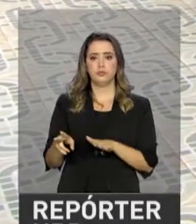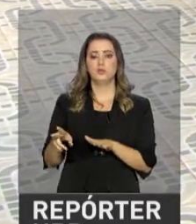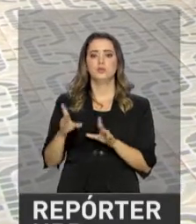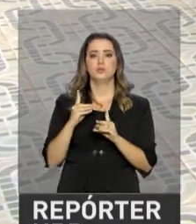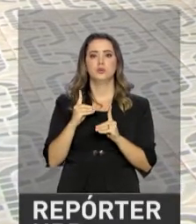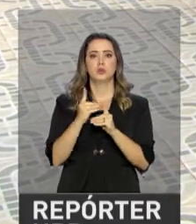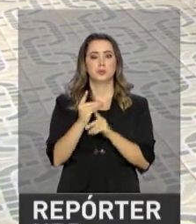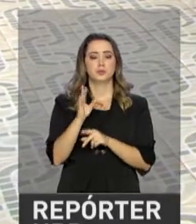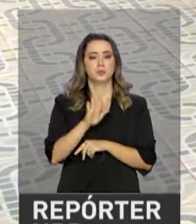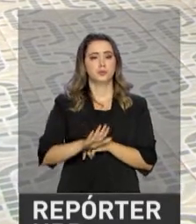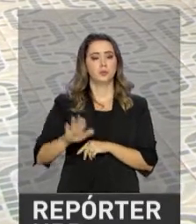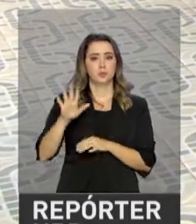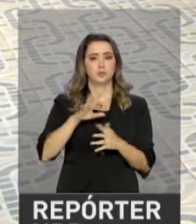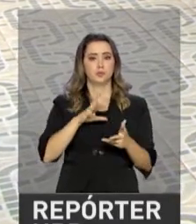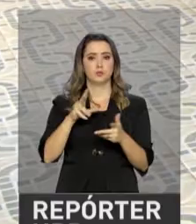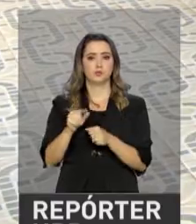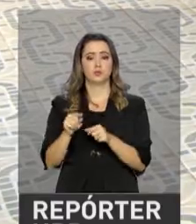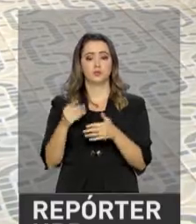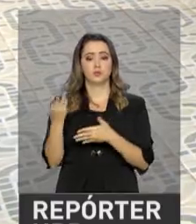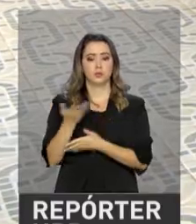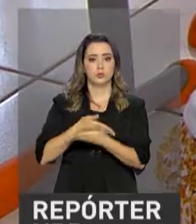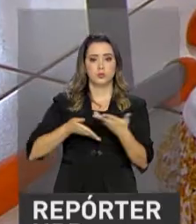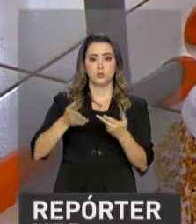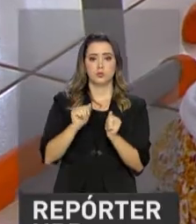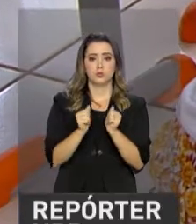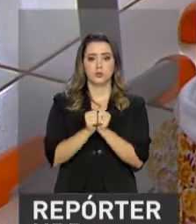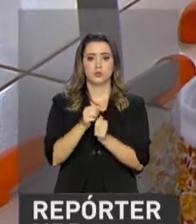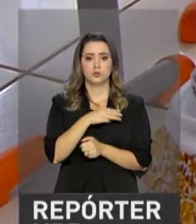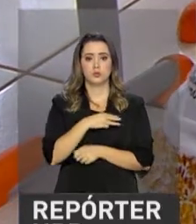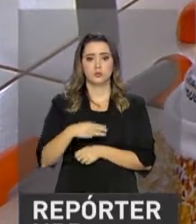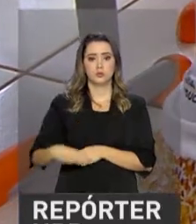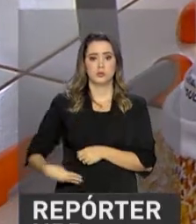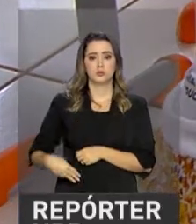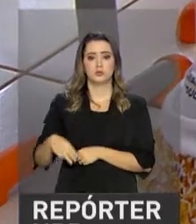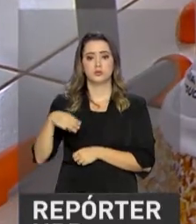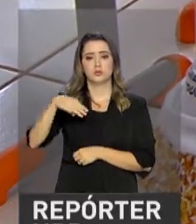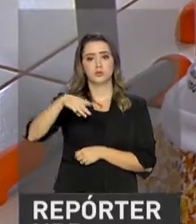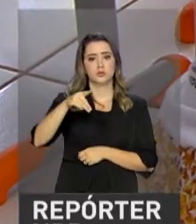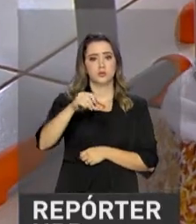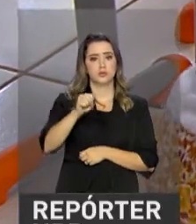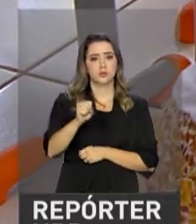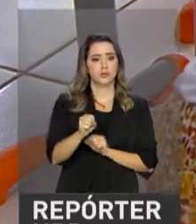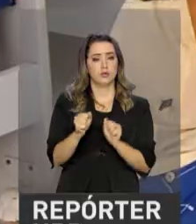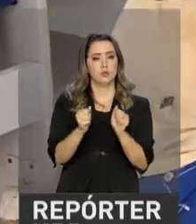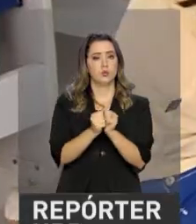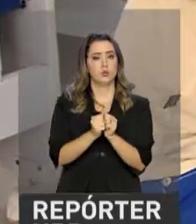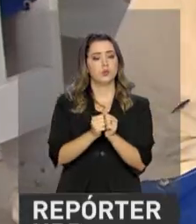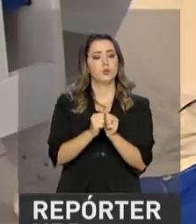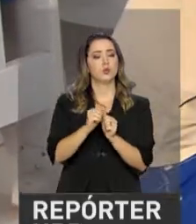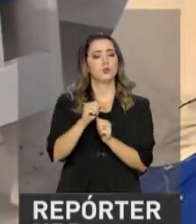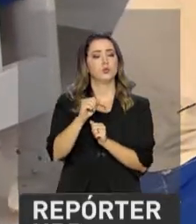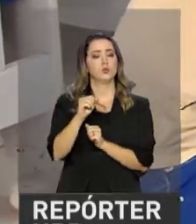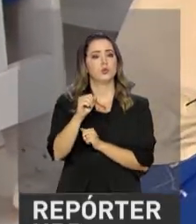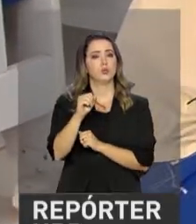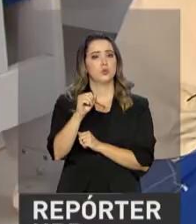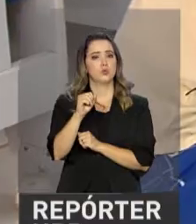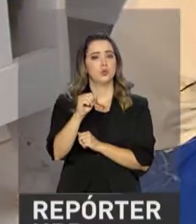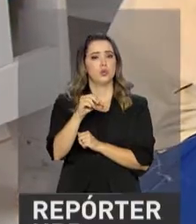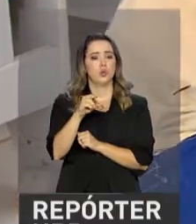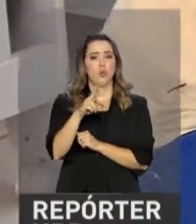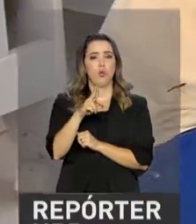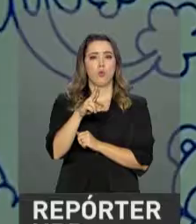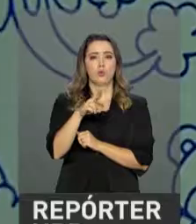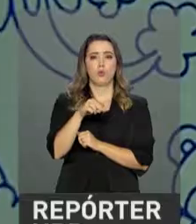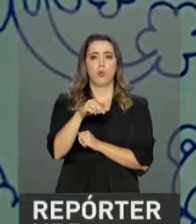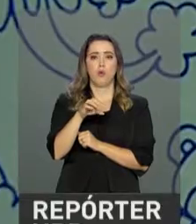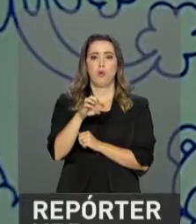parceria entre o Ministério do Desenvolvimento Social e a Organização das Nações Unidas para Educação, Ciência e Cultura, a